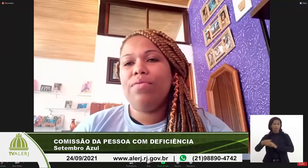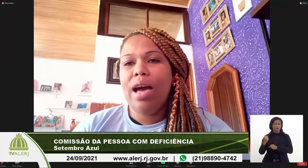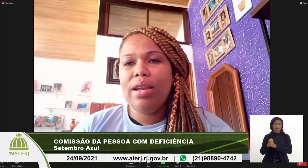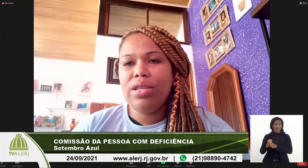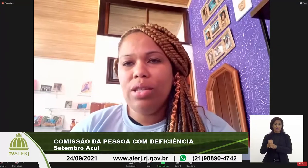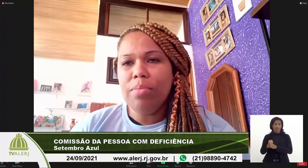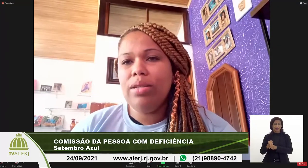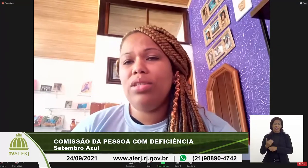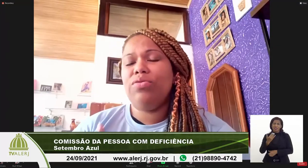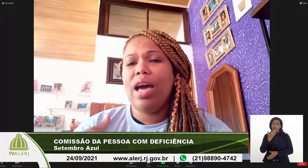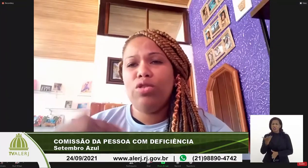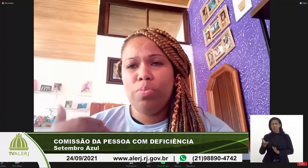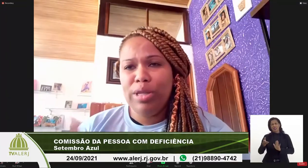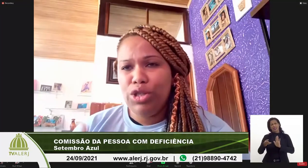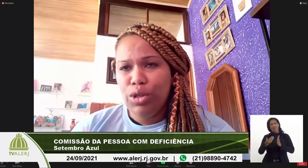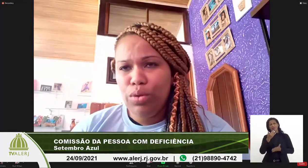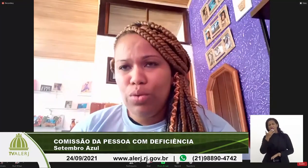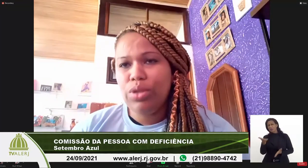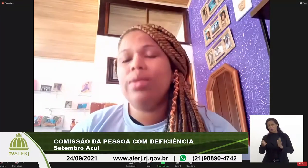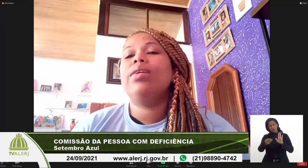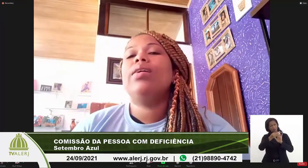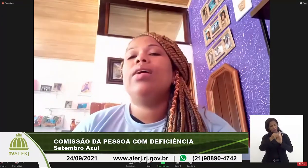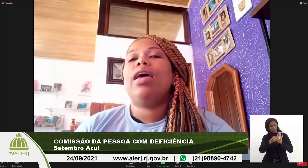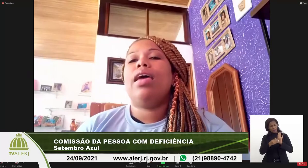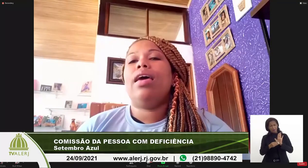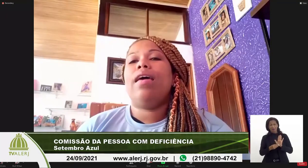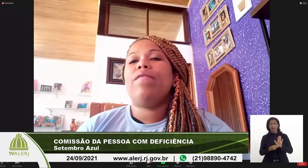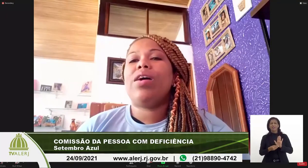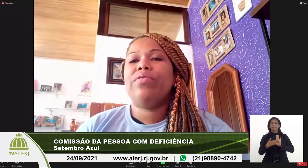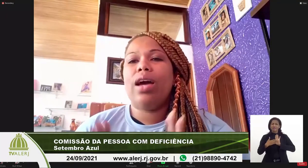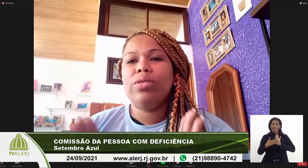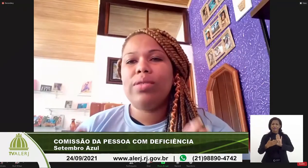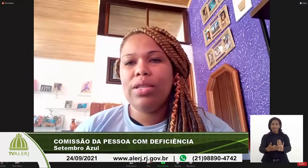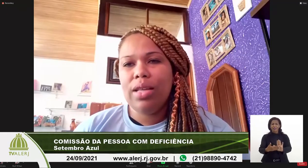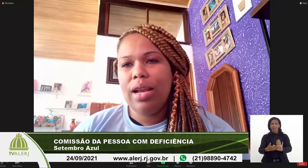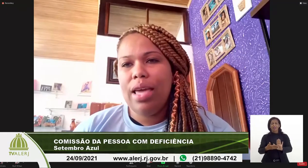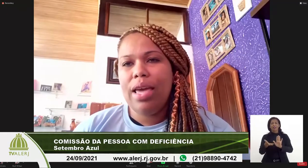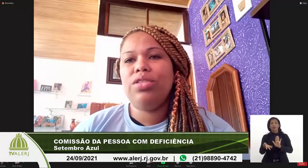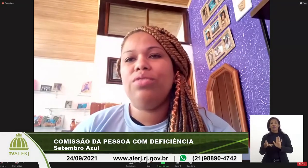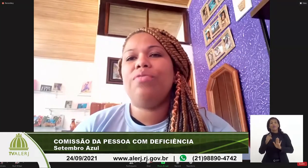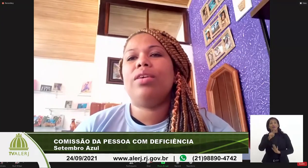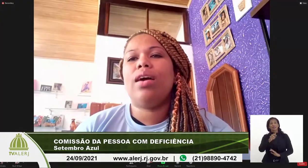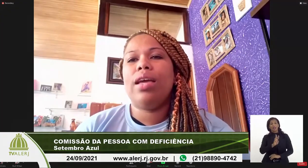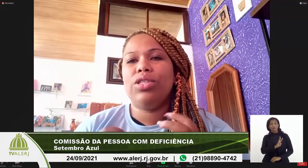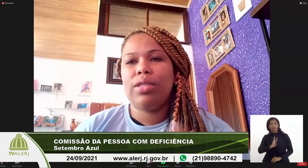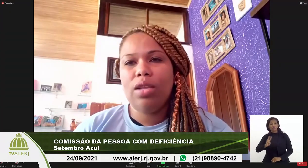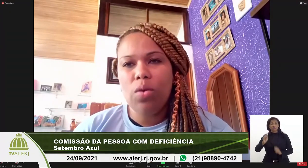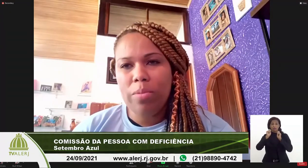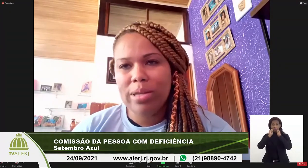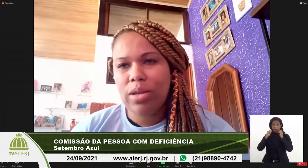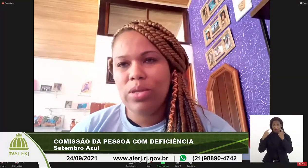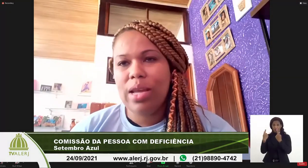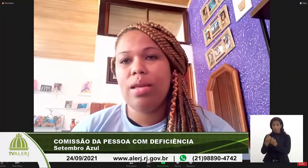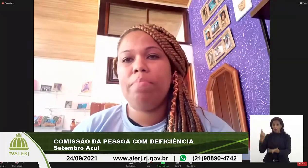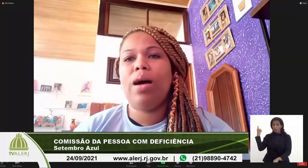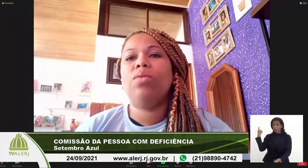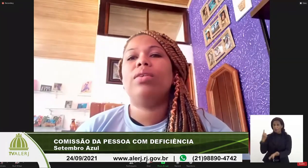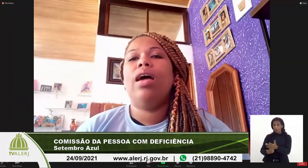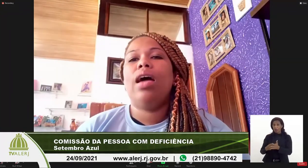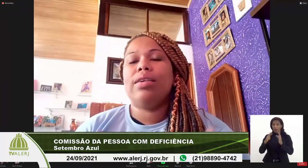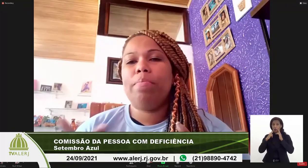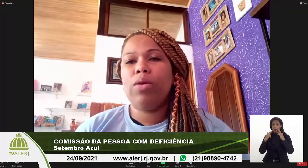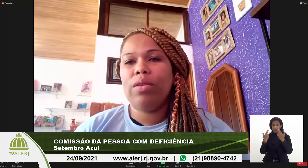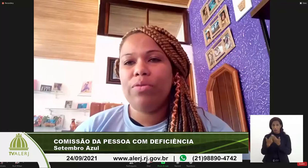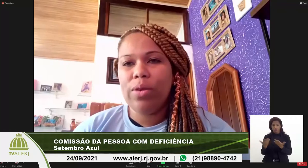trouxe aqui várias demandas, vários pedidos, vai ficar no site da LERJ, vai ficar registrado como essa audiência a